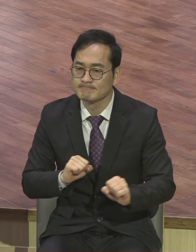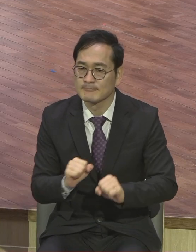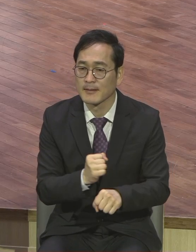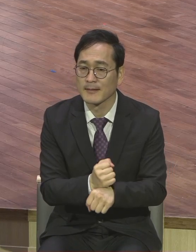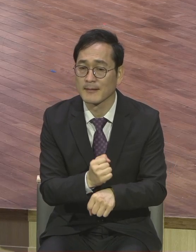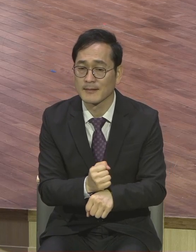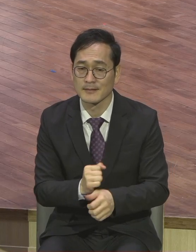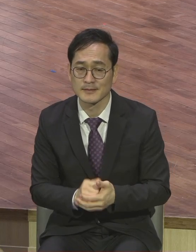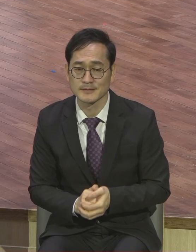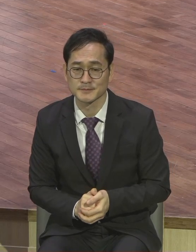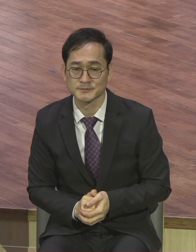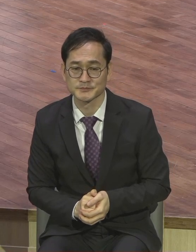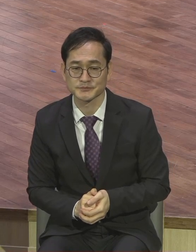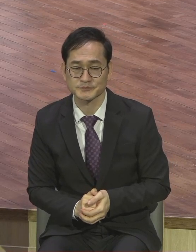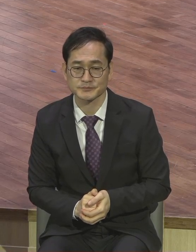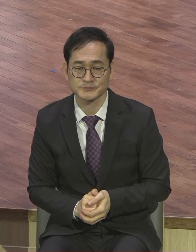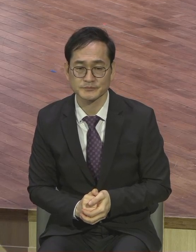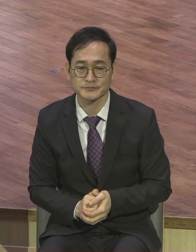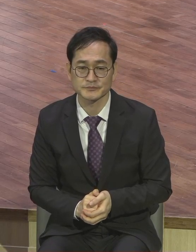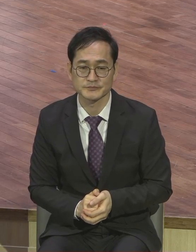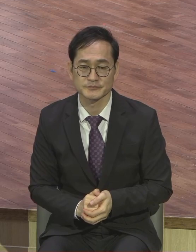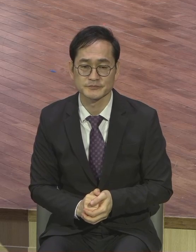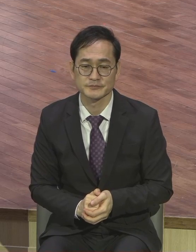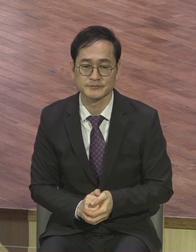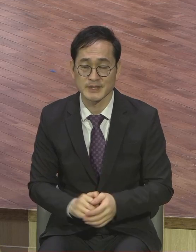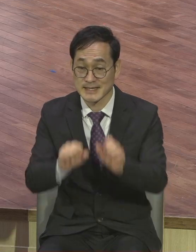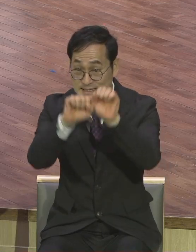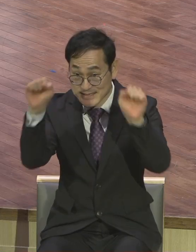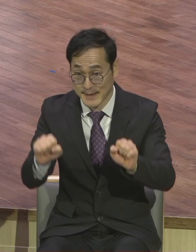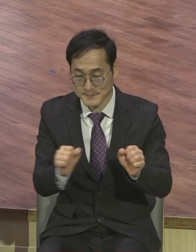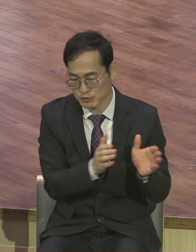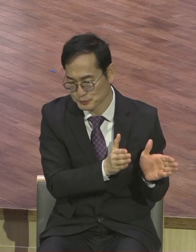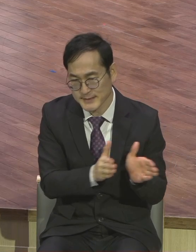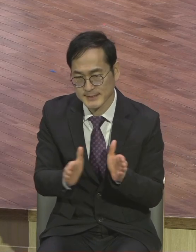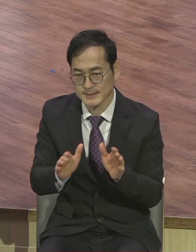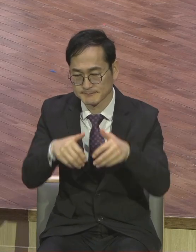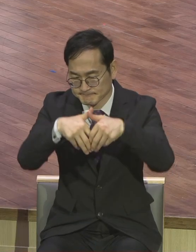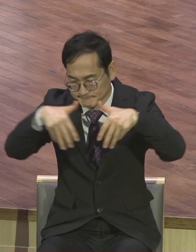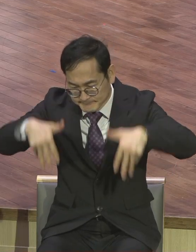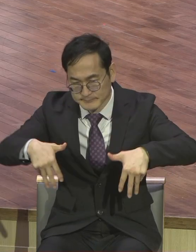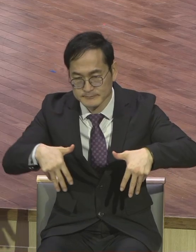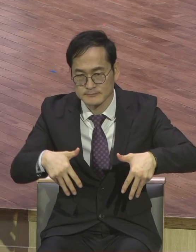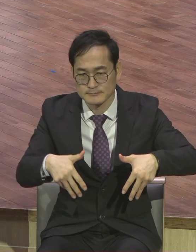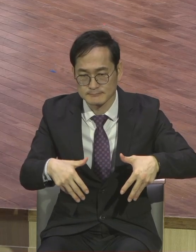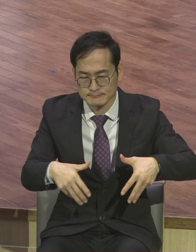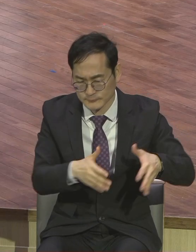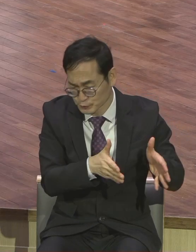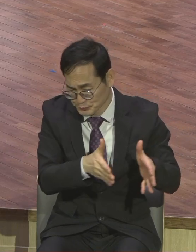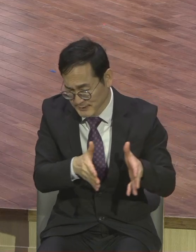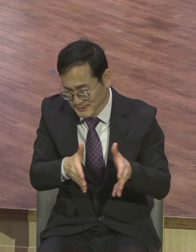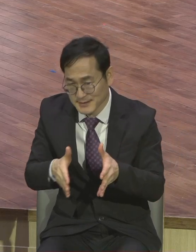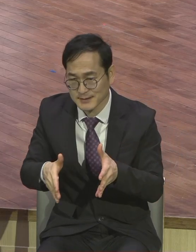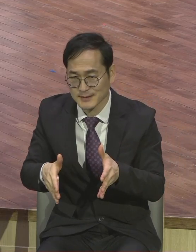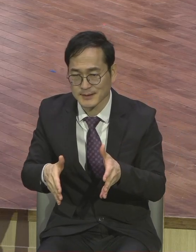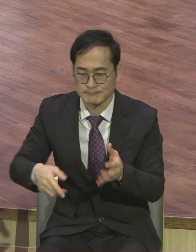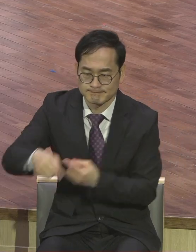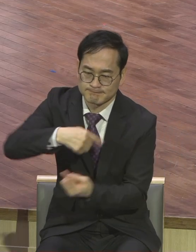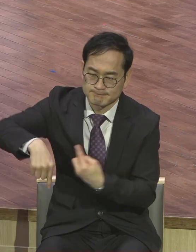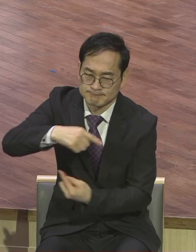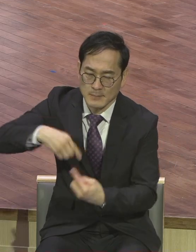제대로 시스템을 갖춘 선교 하는 교회 가 되어야 돼요